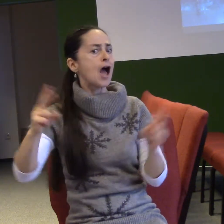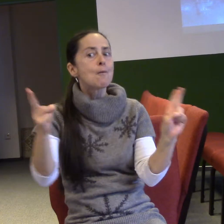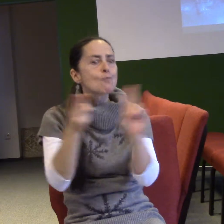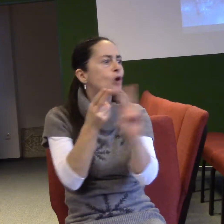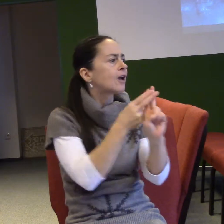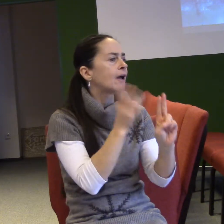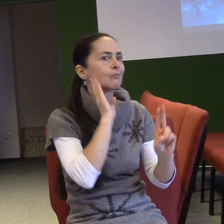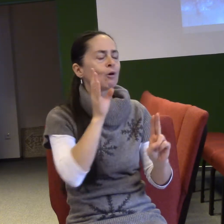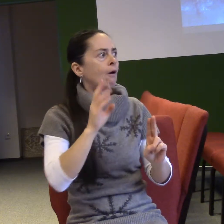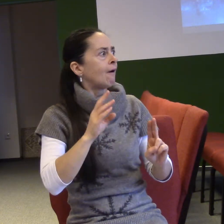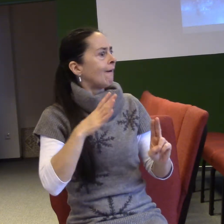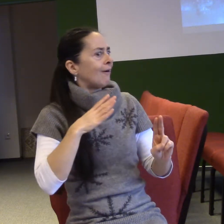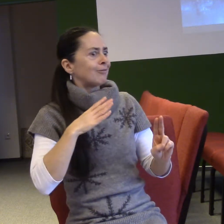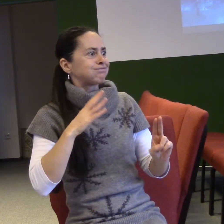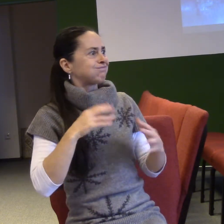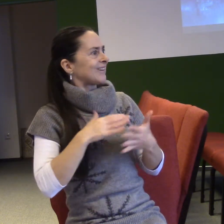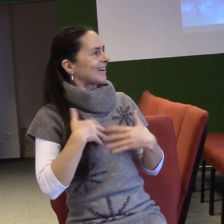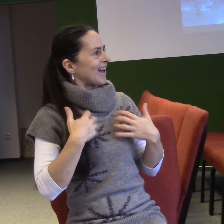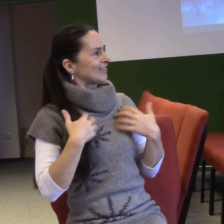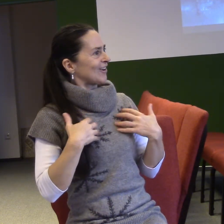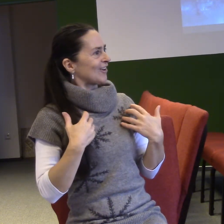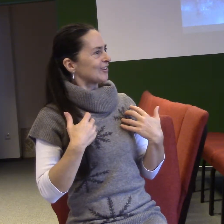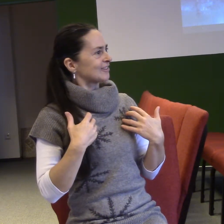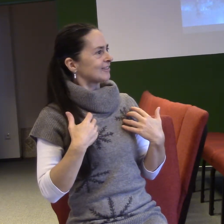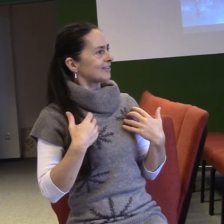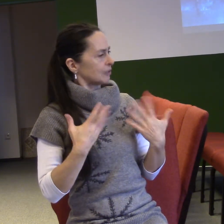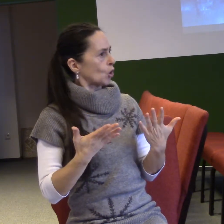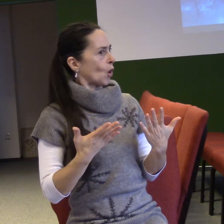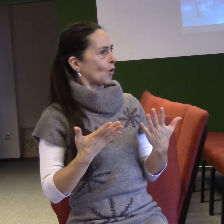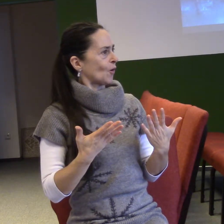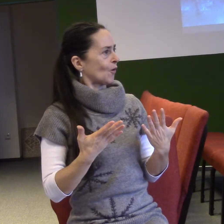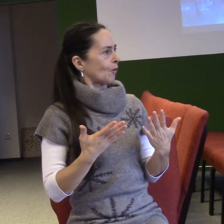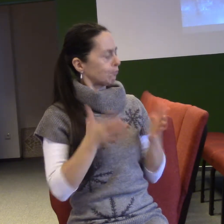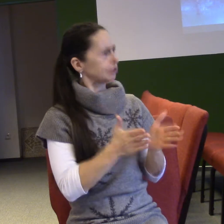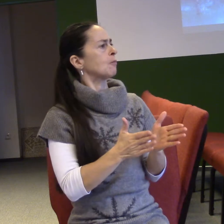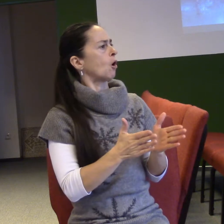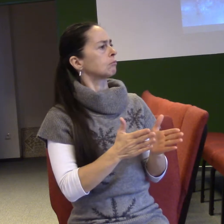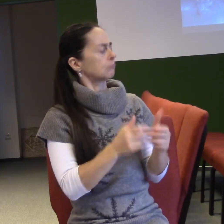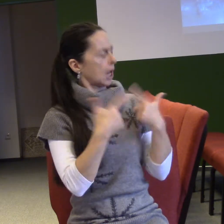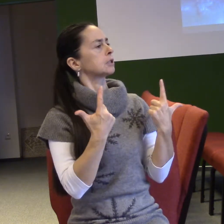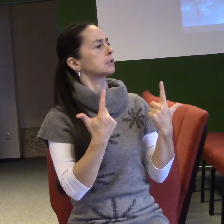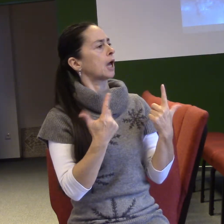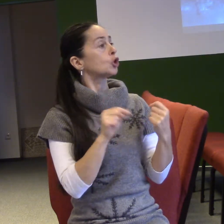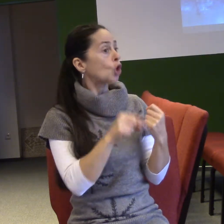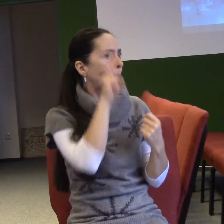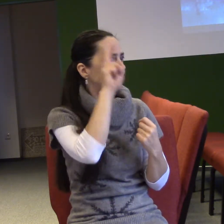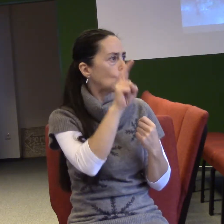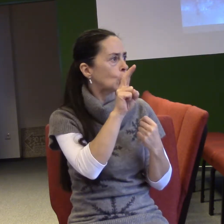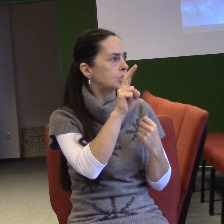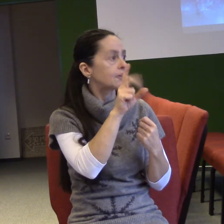říká, tak je o tom naprosto přesvědčený, že tohle se stane. O tom je proroctví, že pán Bůh pošle své slovo